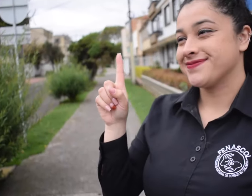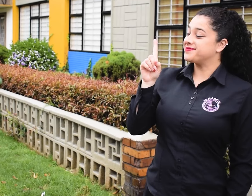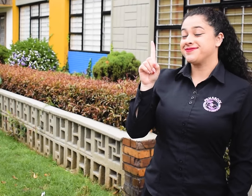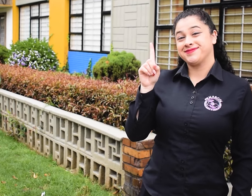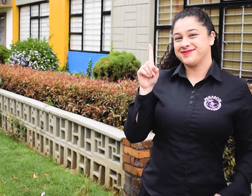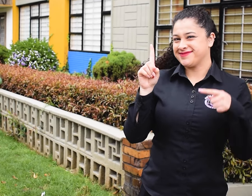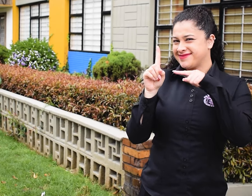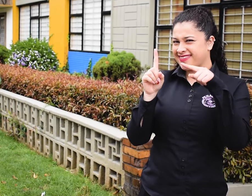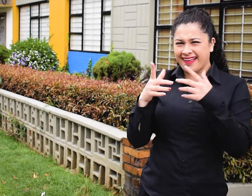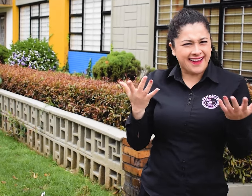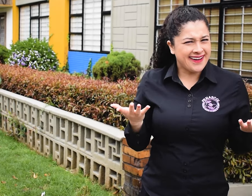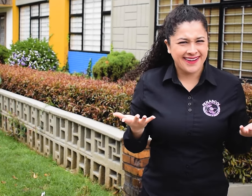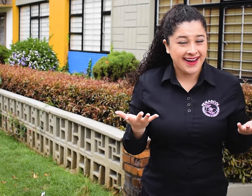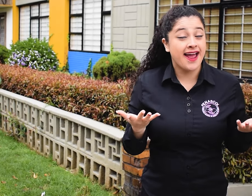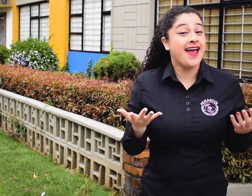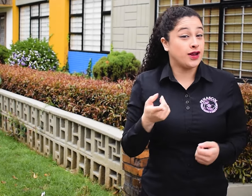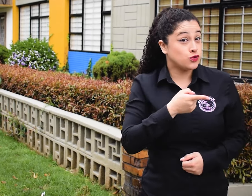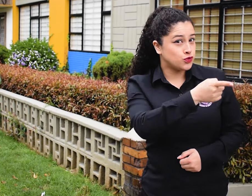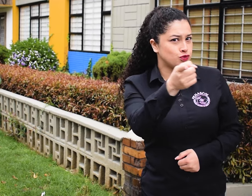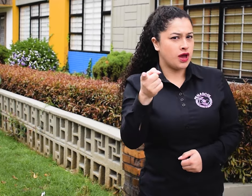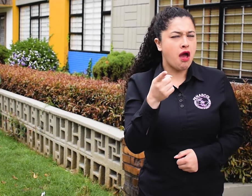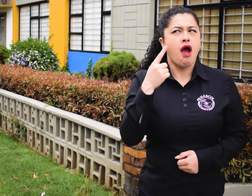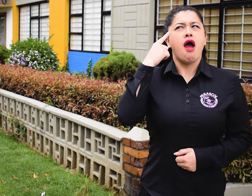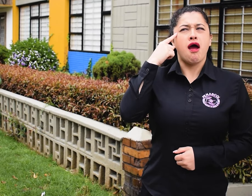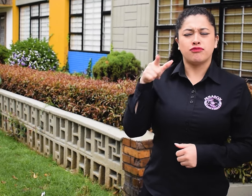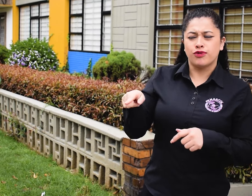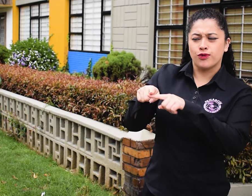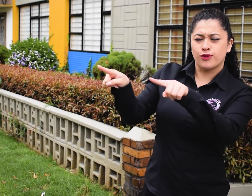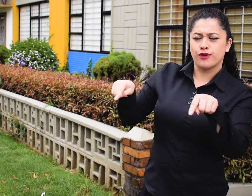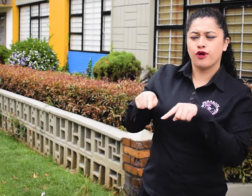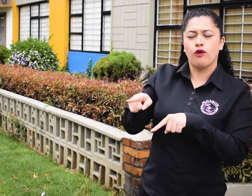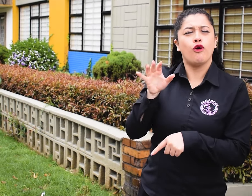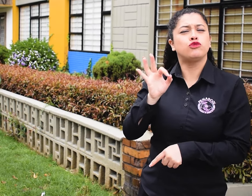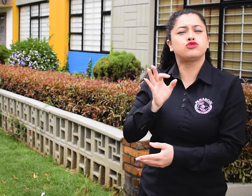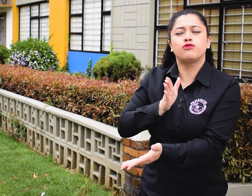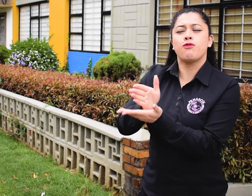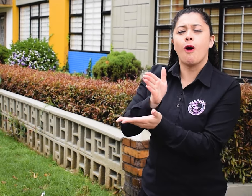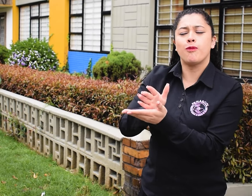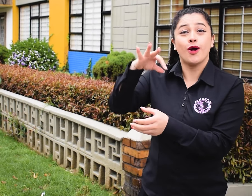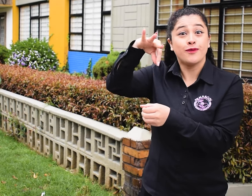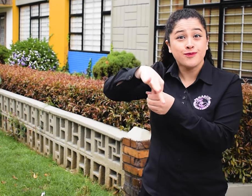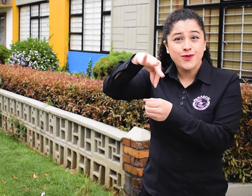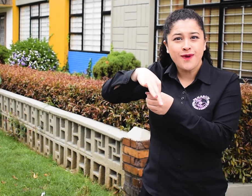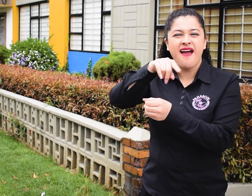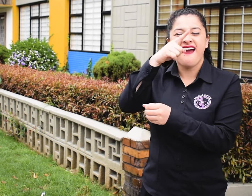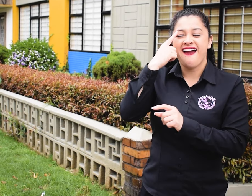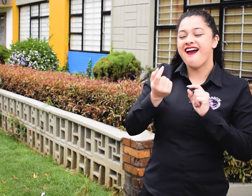1. Ve a ejercer tu derecho al voto al lugar de votación acostumbrado.